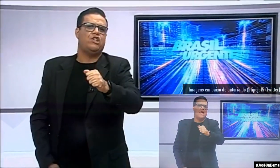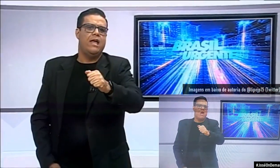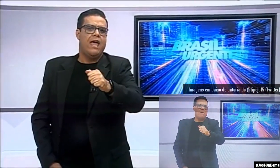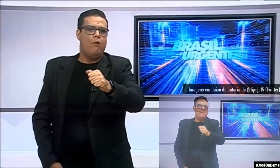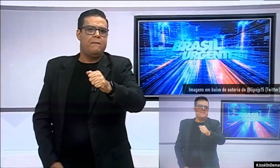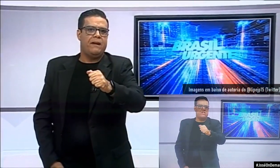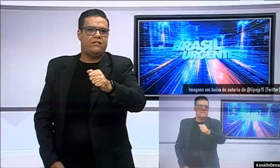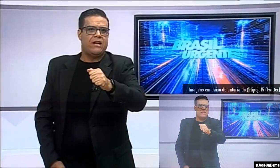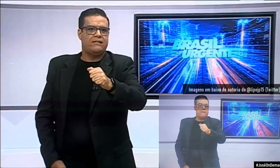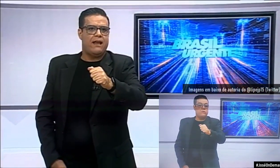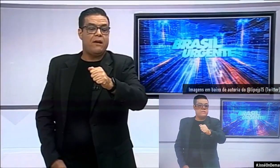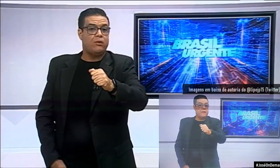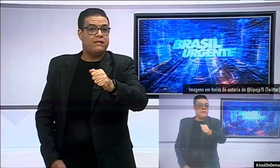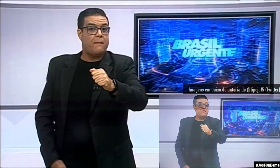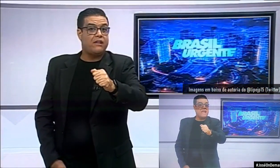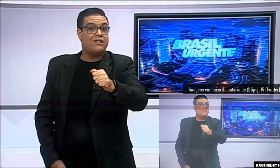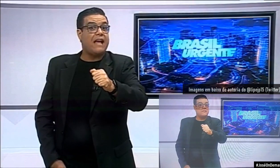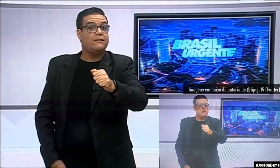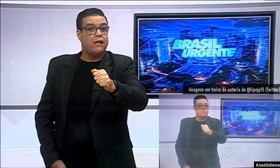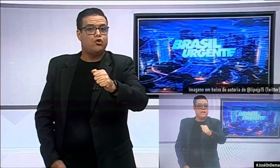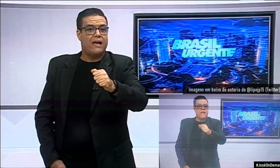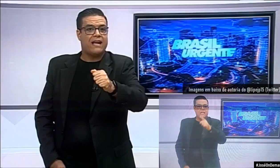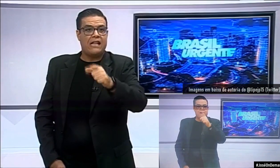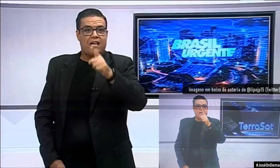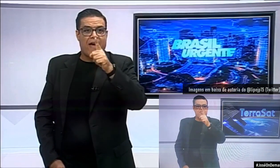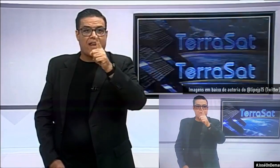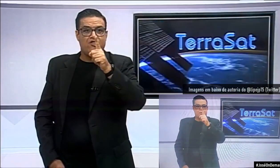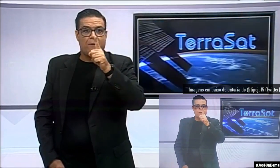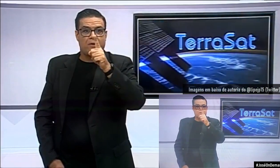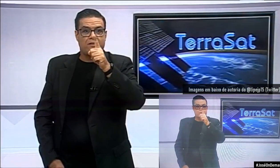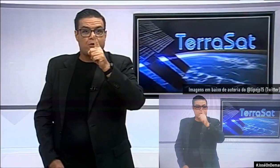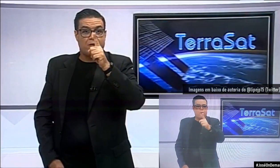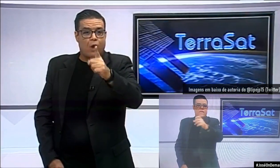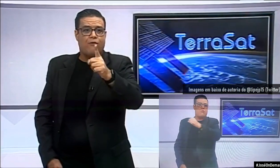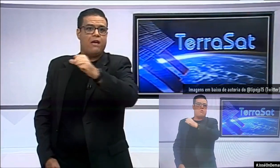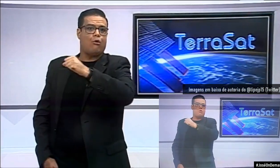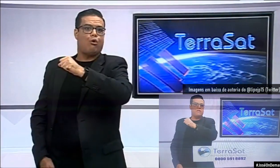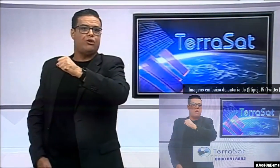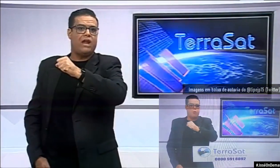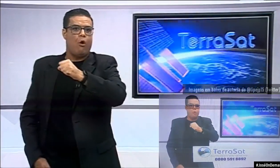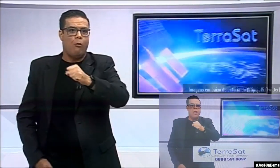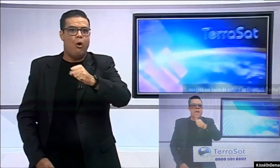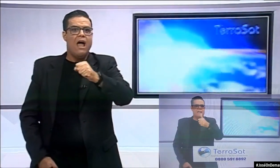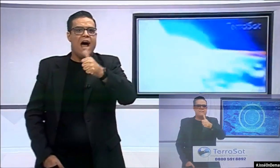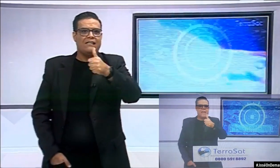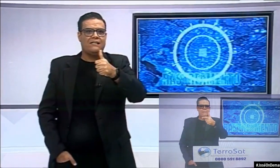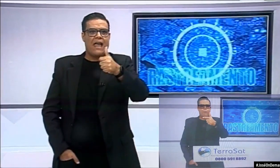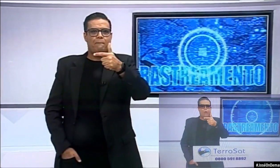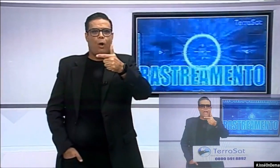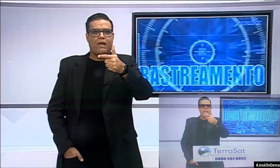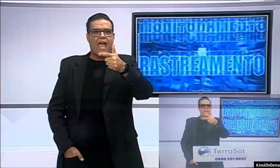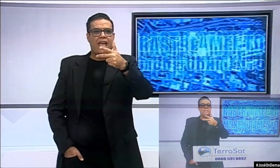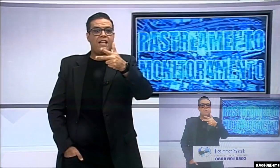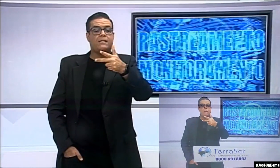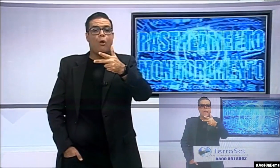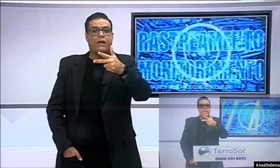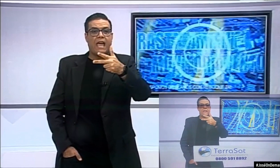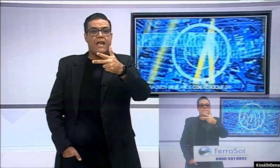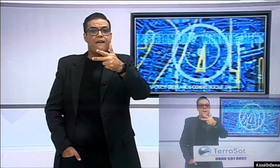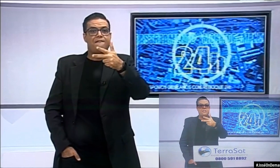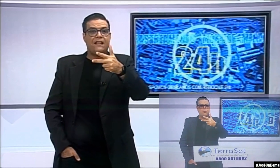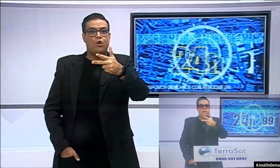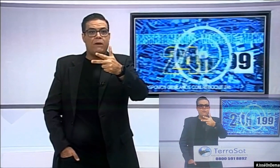TerraSat é uma empresa de rastreamento que está há mais de 10 anos no mercado e que vai garantir a proteção do seu veículo contra roubo. Rastree, bloqueie e